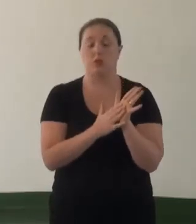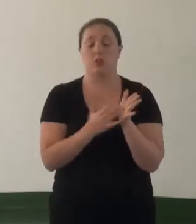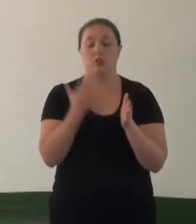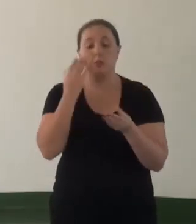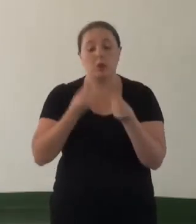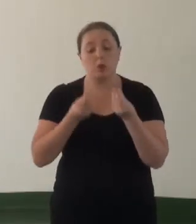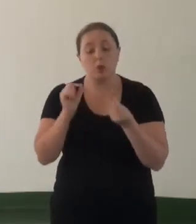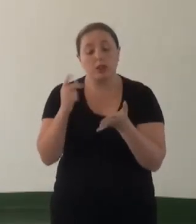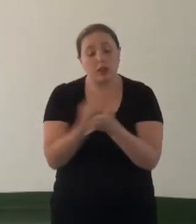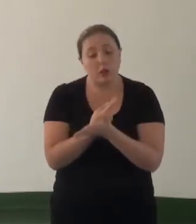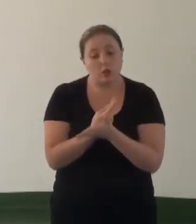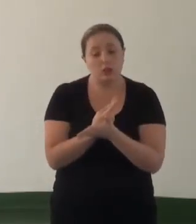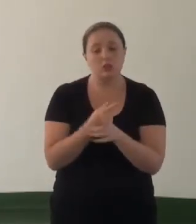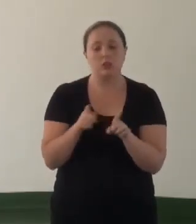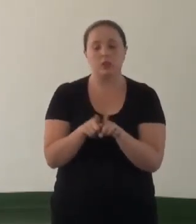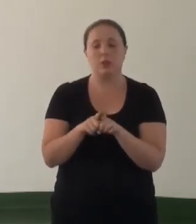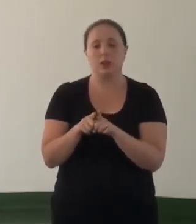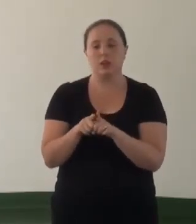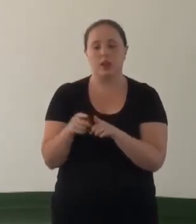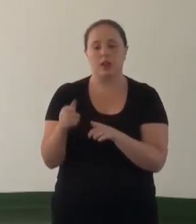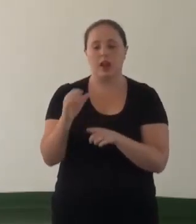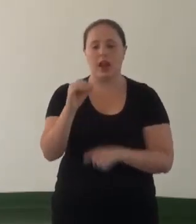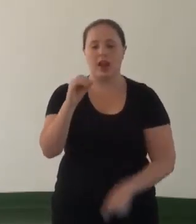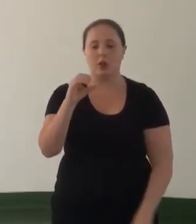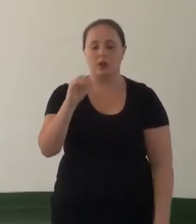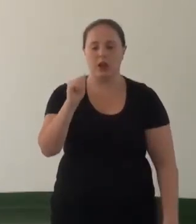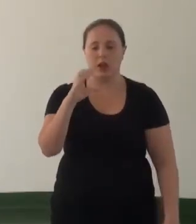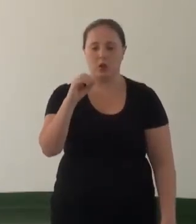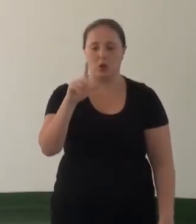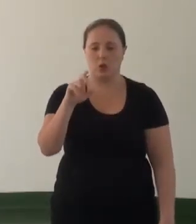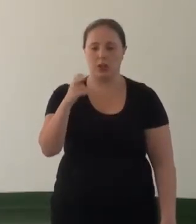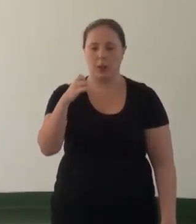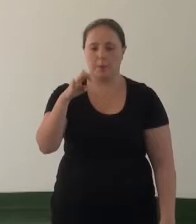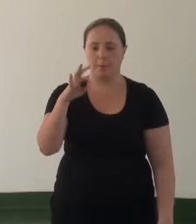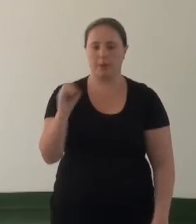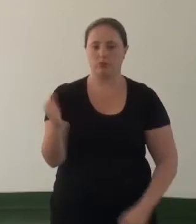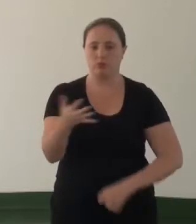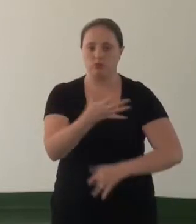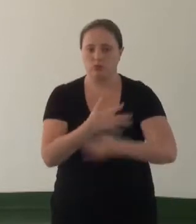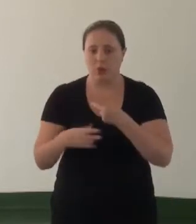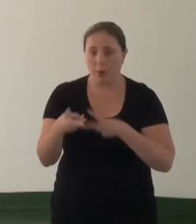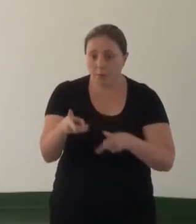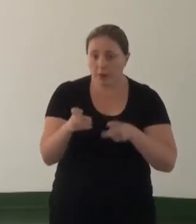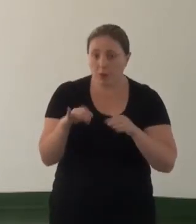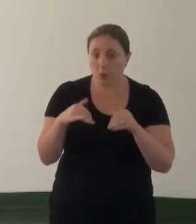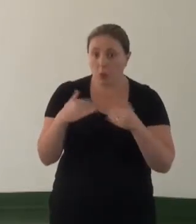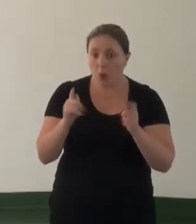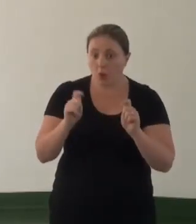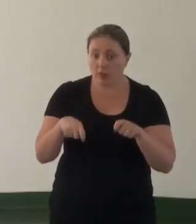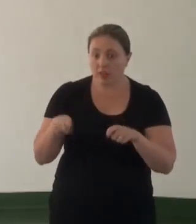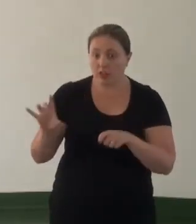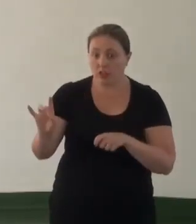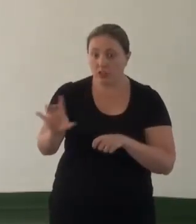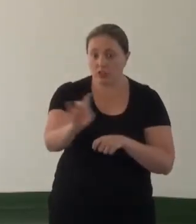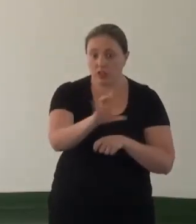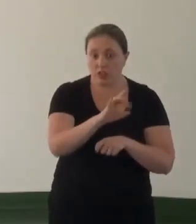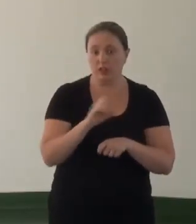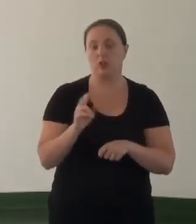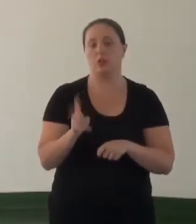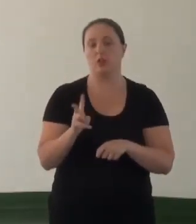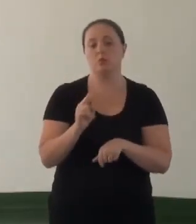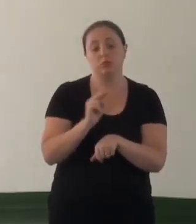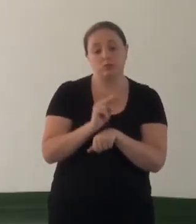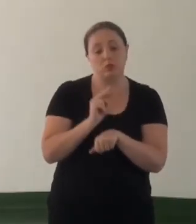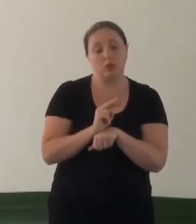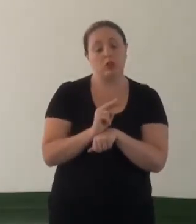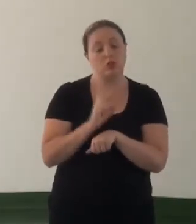demandas. Acolhimento. Capacitação para atender a especificidade de cada demanda, prezando sempre pela garantia dos direitos